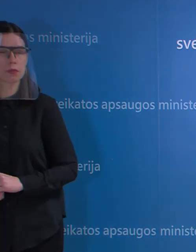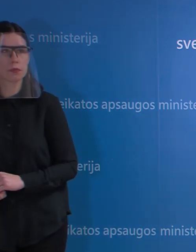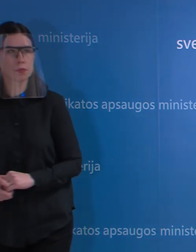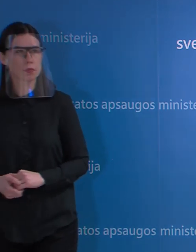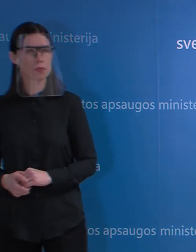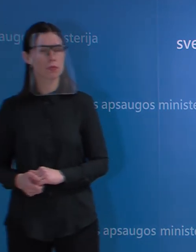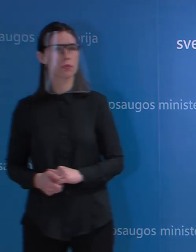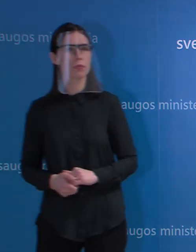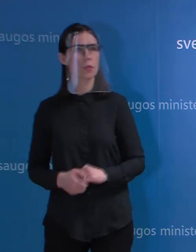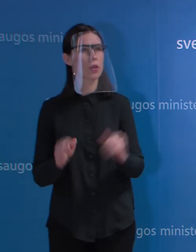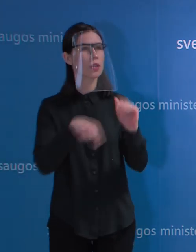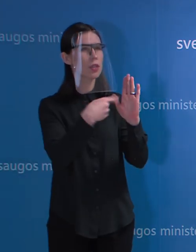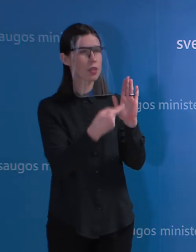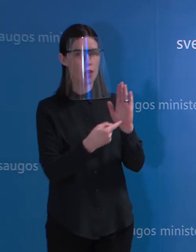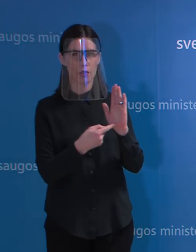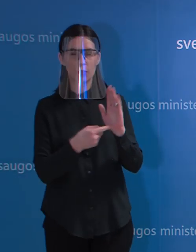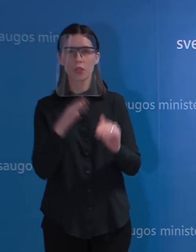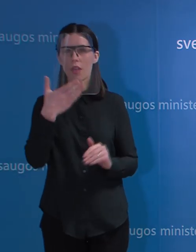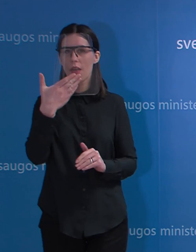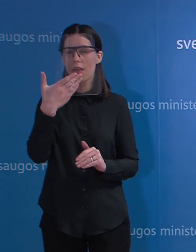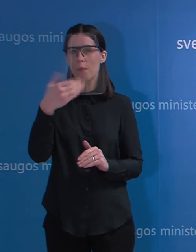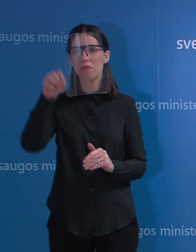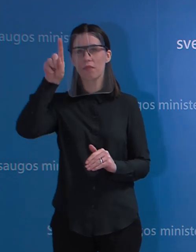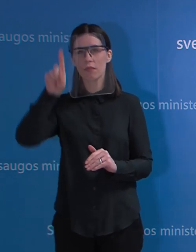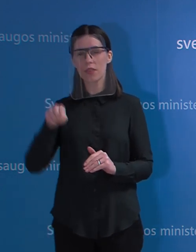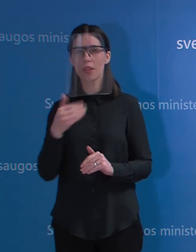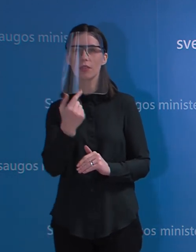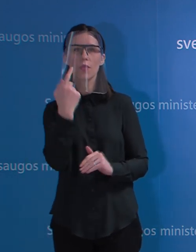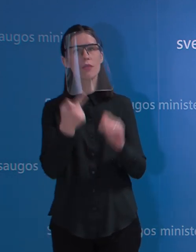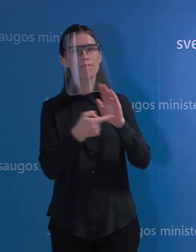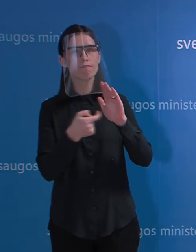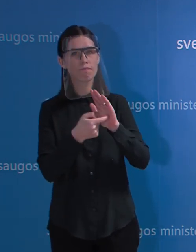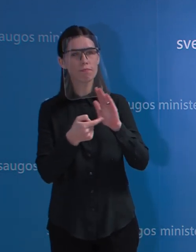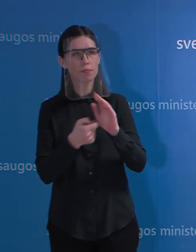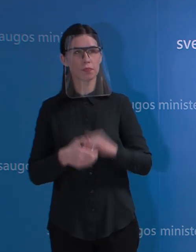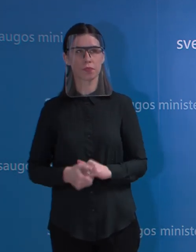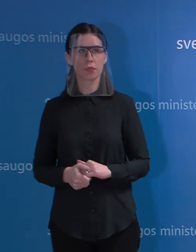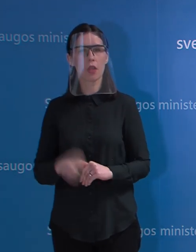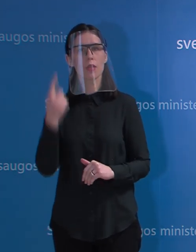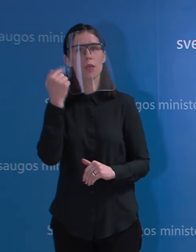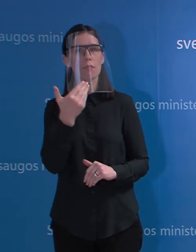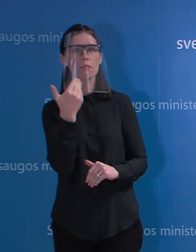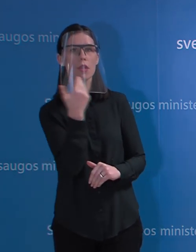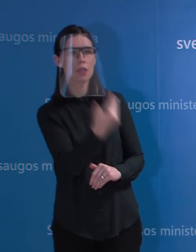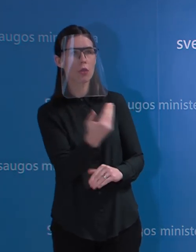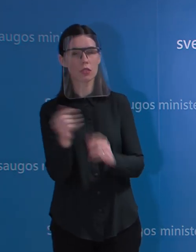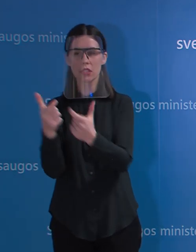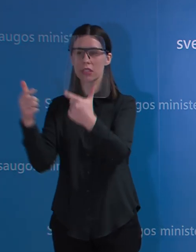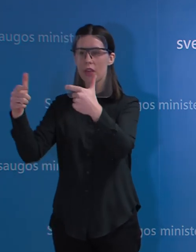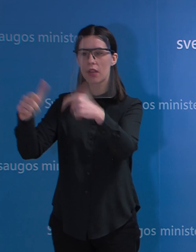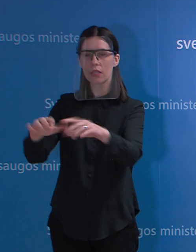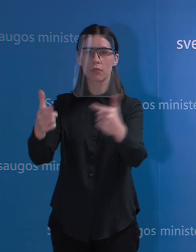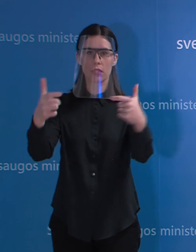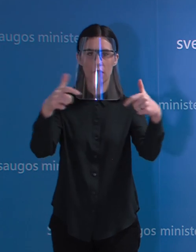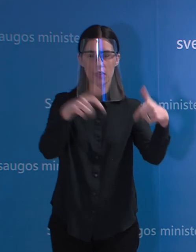Kvedarytės iš mvieno naujienų informacijos tarnybos klausimų. Kaip vertinate tai, kad sevaldybės ne visos